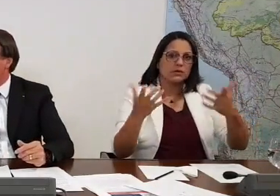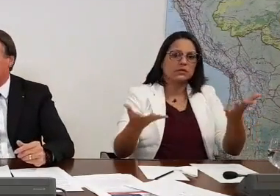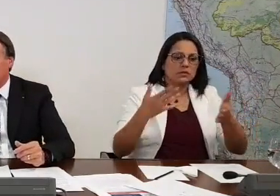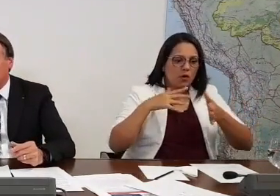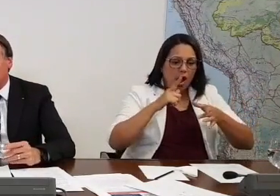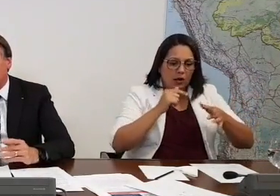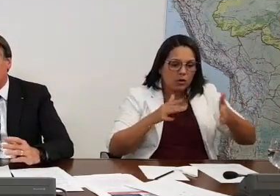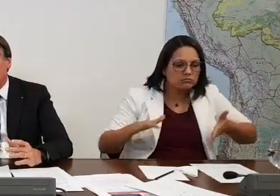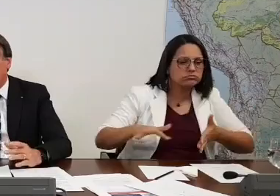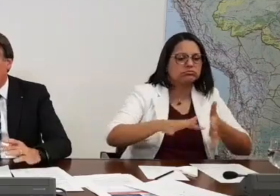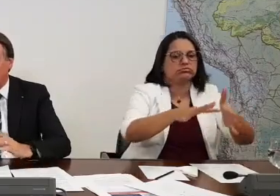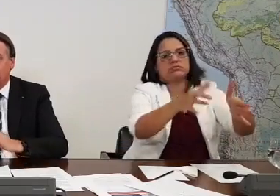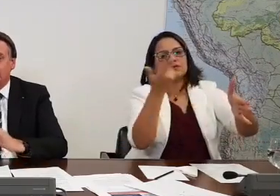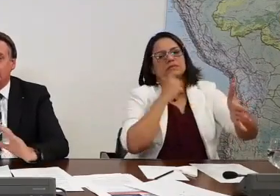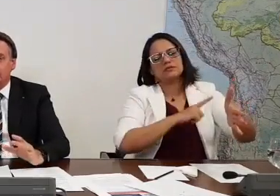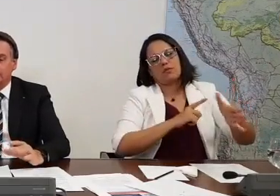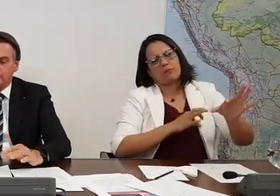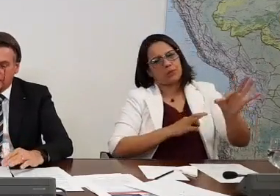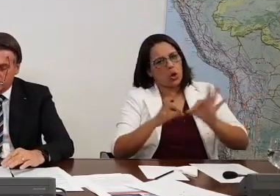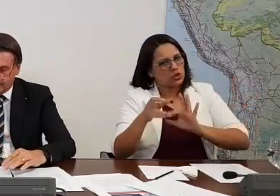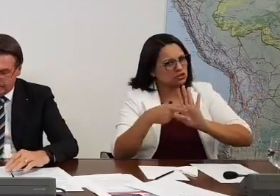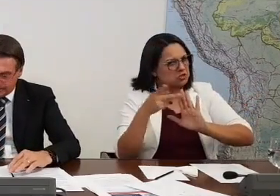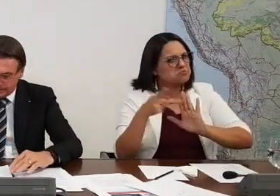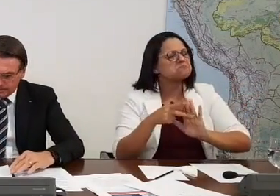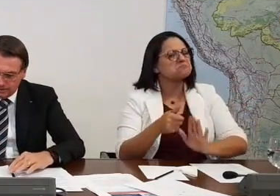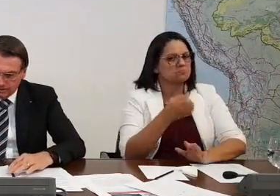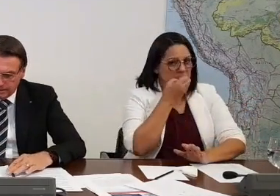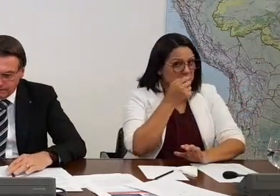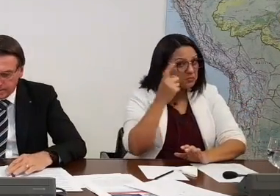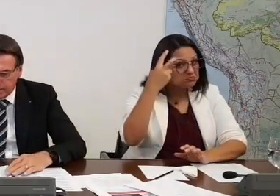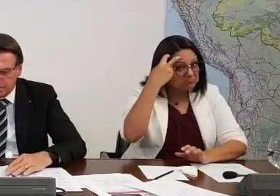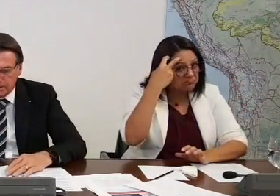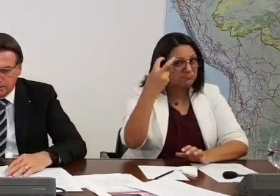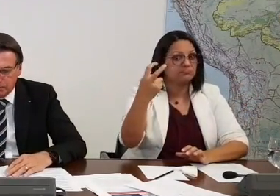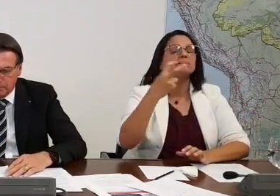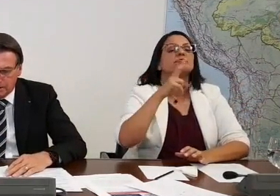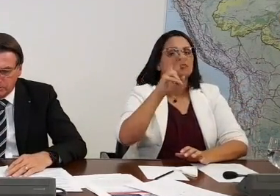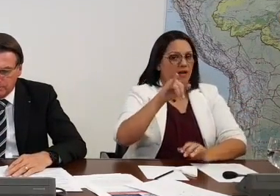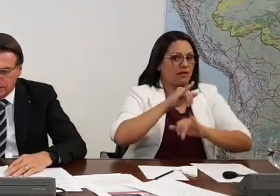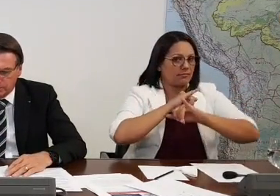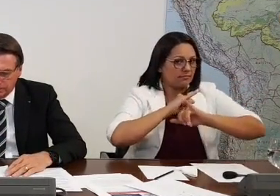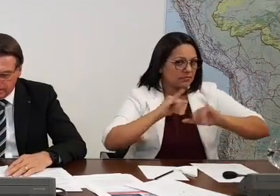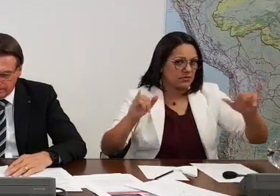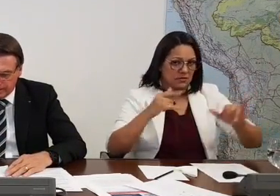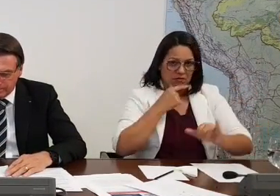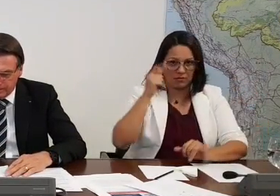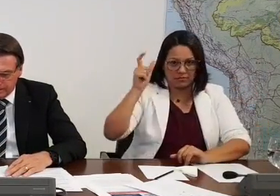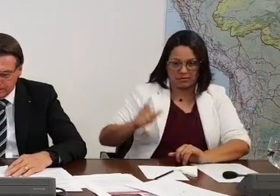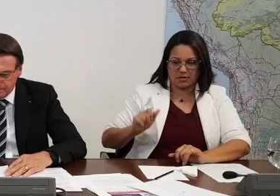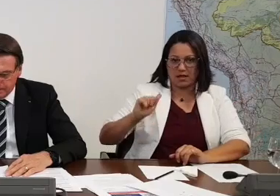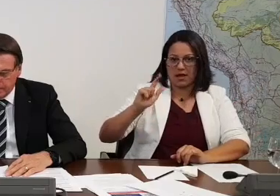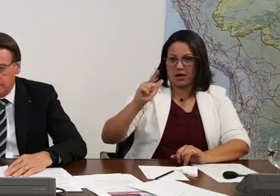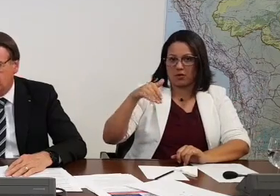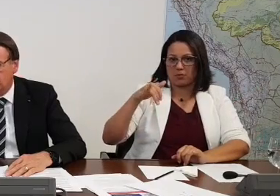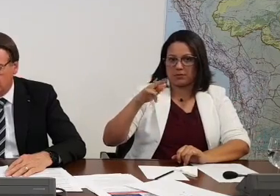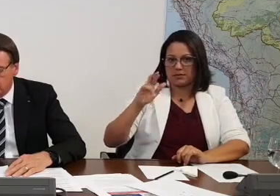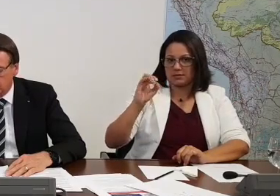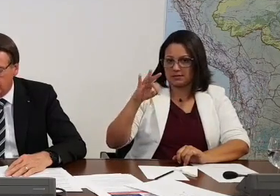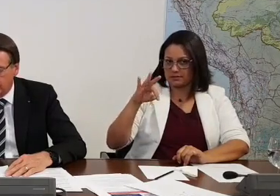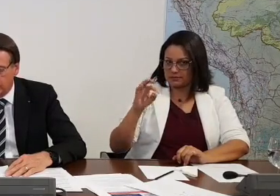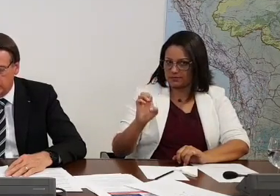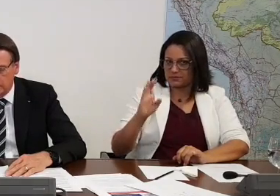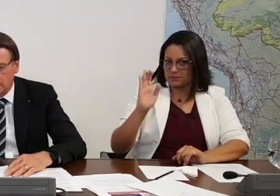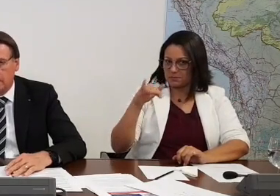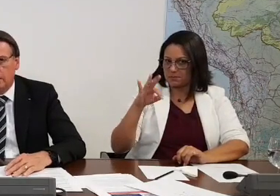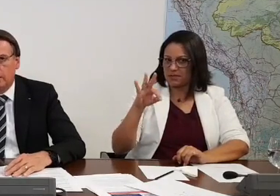na ponta dali. Então, um projeto bastante inteligente, que vai ser anunciado pelo Almirante Bento brevemente. E é